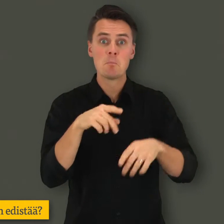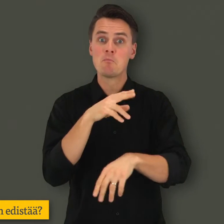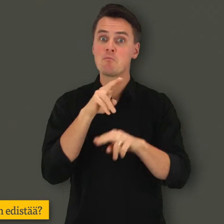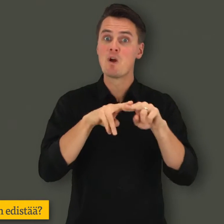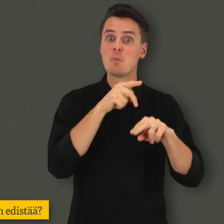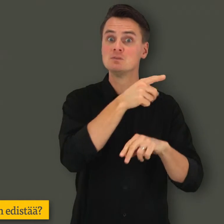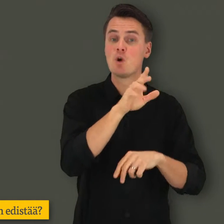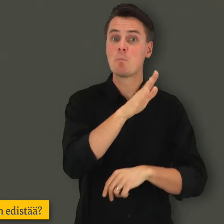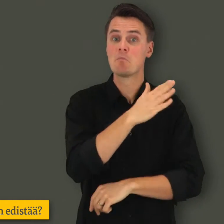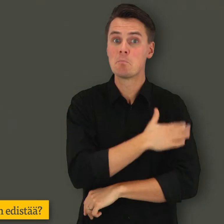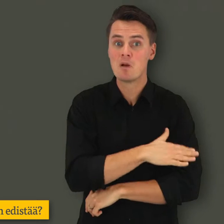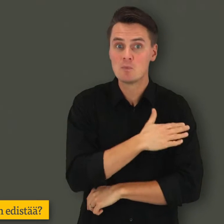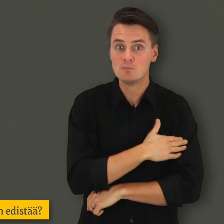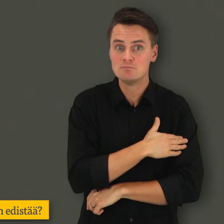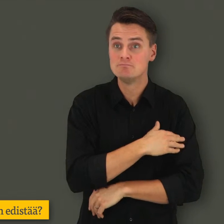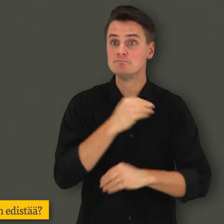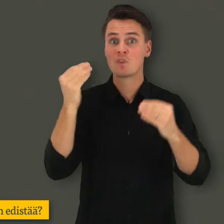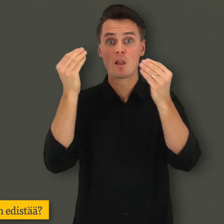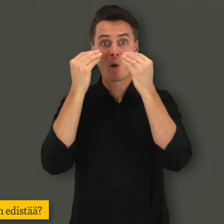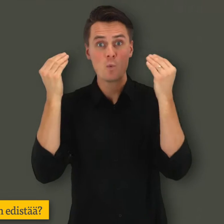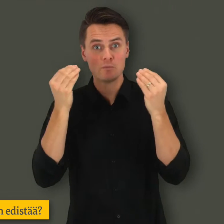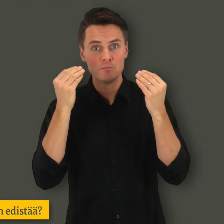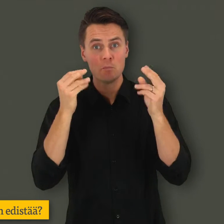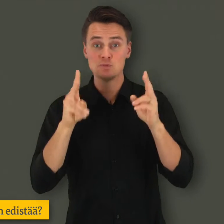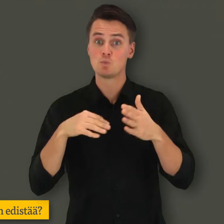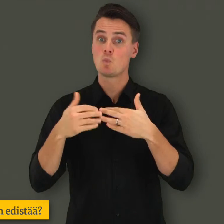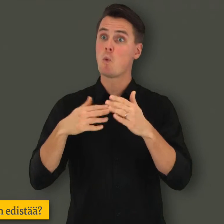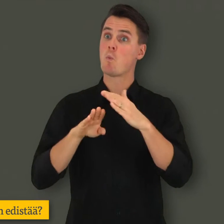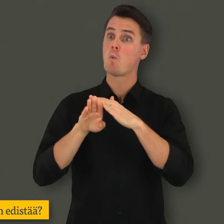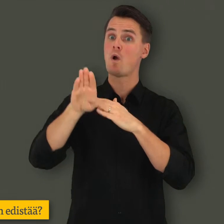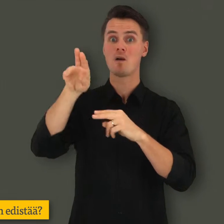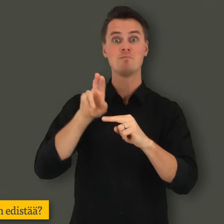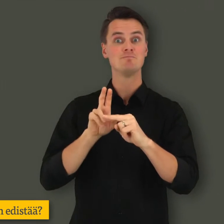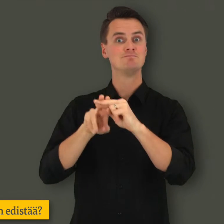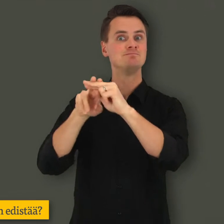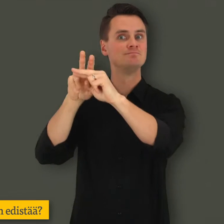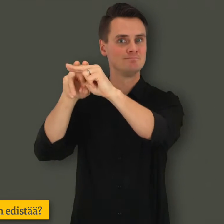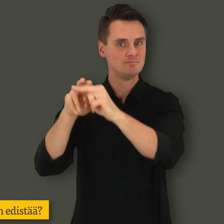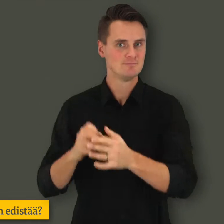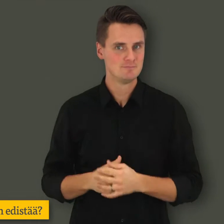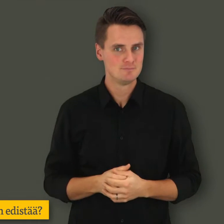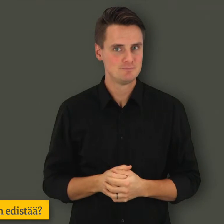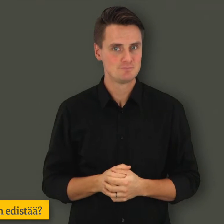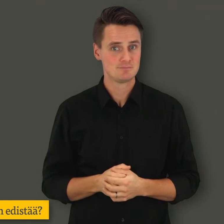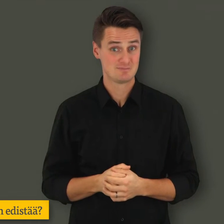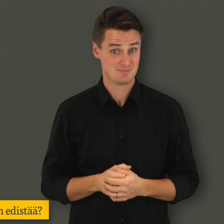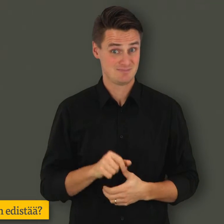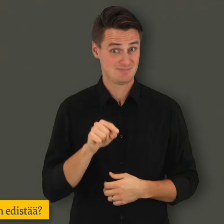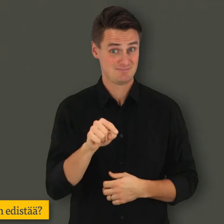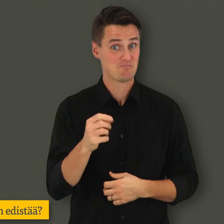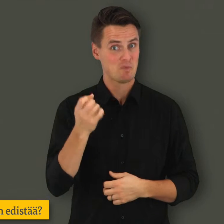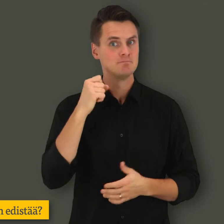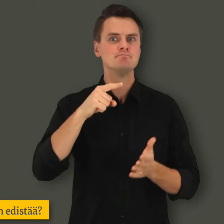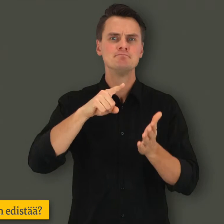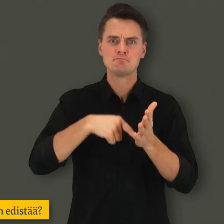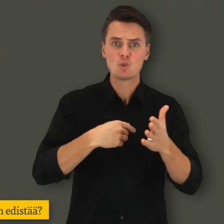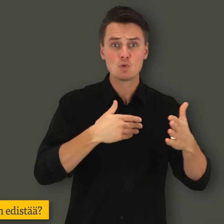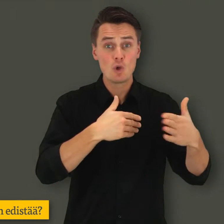mahdollisuudet käyttää eri viranomaisten palveluita, kouluttautua ja edetä työuralla. Se